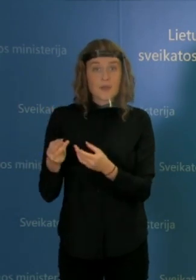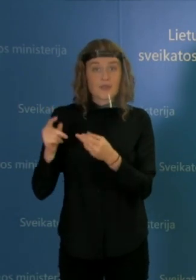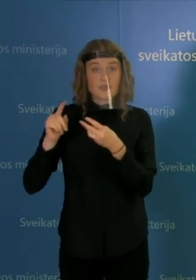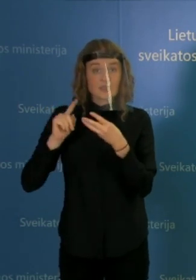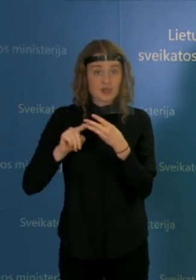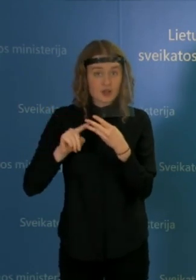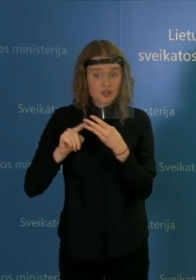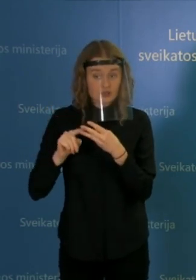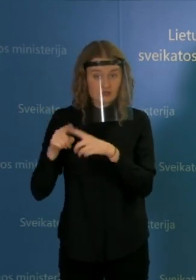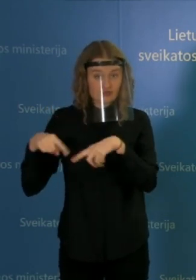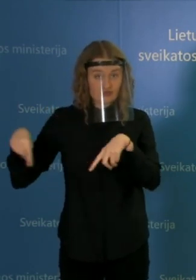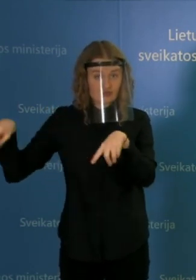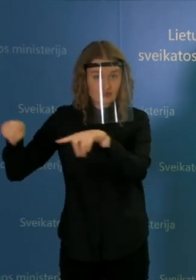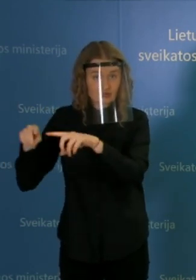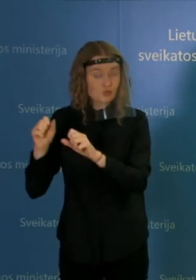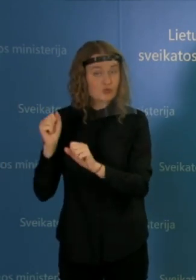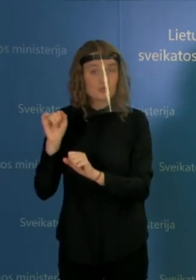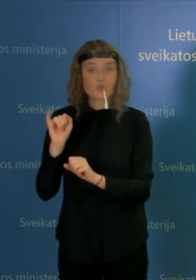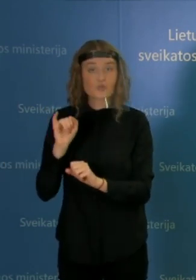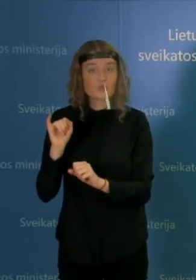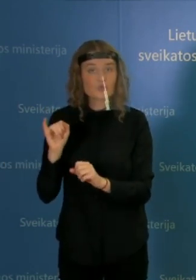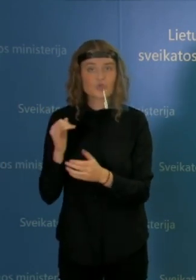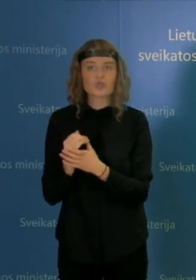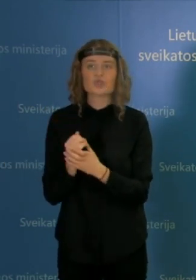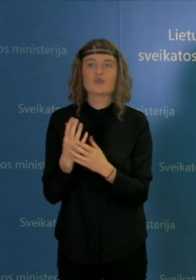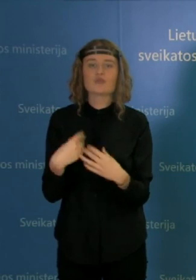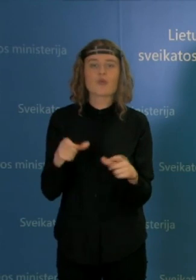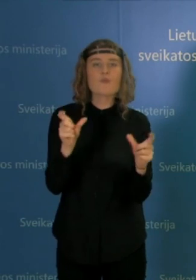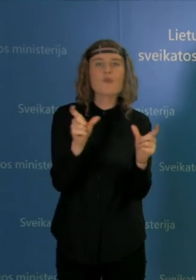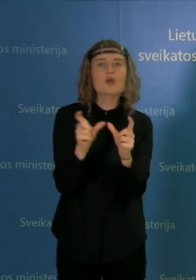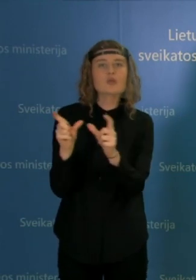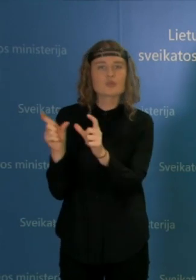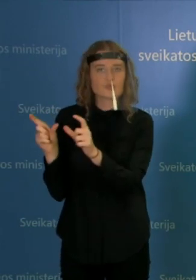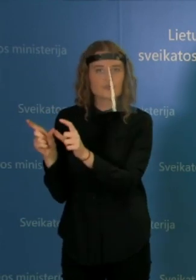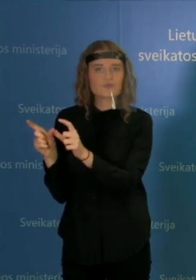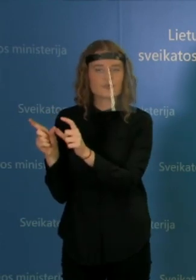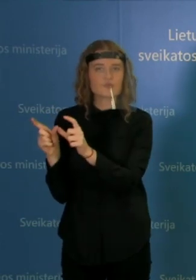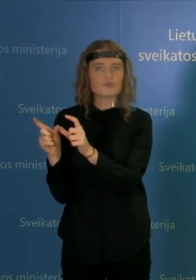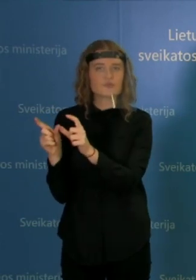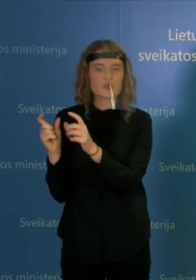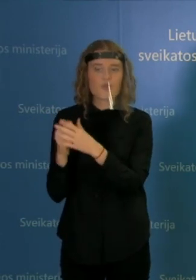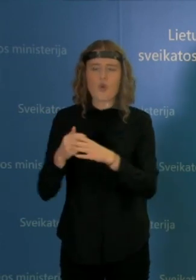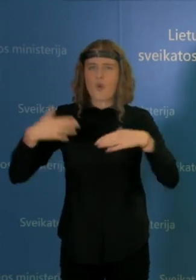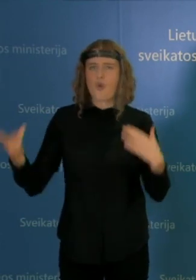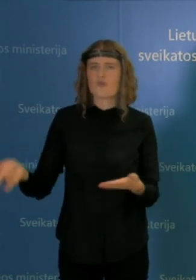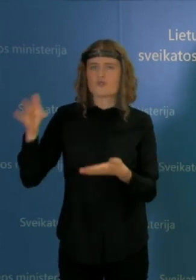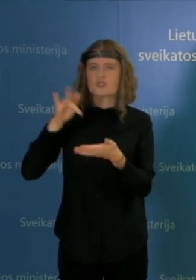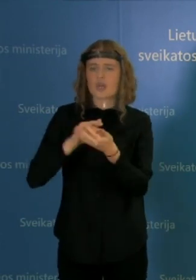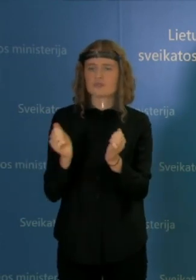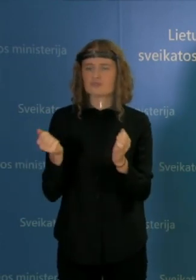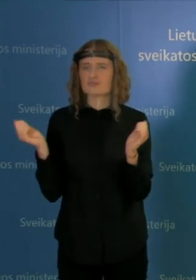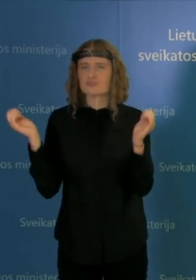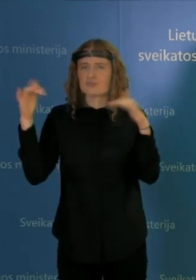kad gali susilaukti pribojimu. Tai yra prekybos įmonės ir ypatingai didelės vietos, kur žmonių